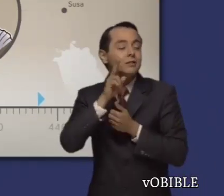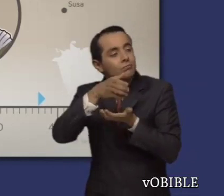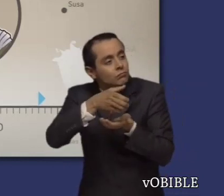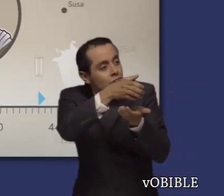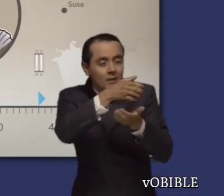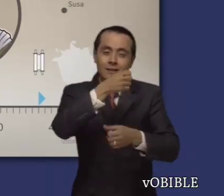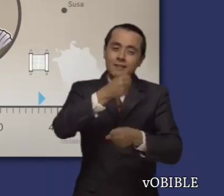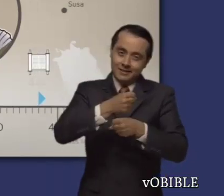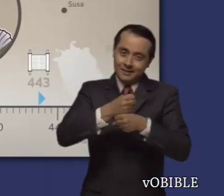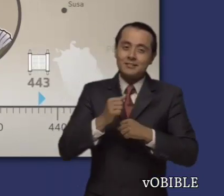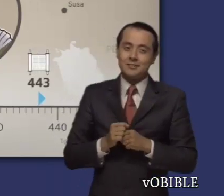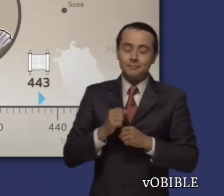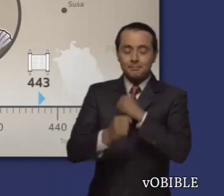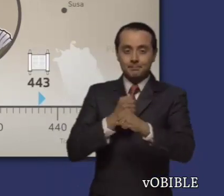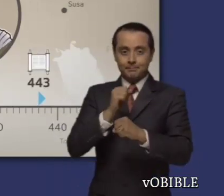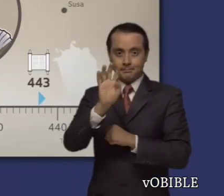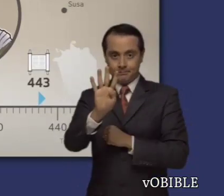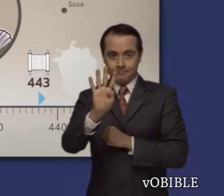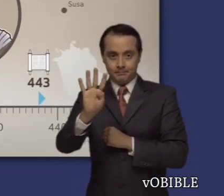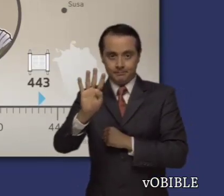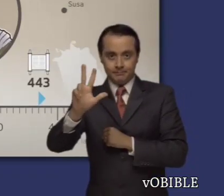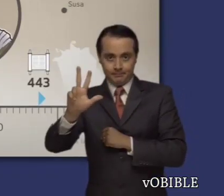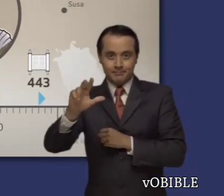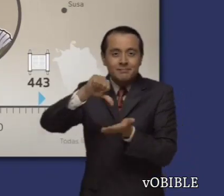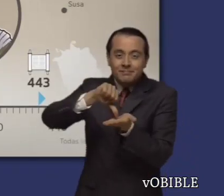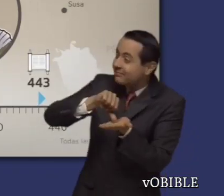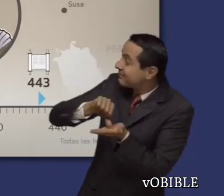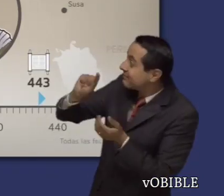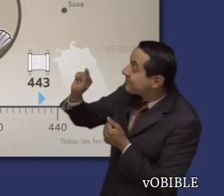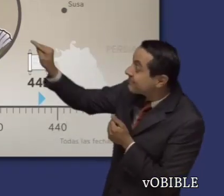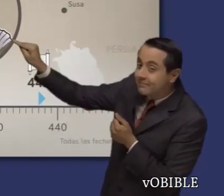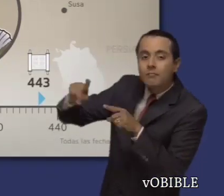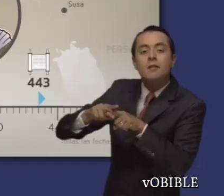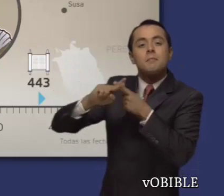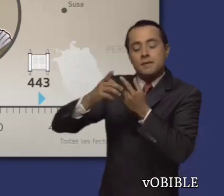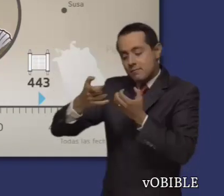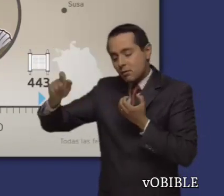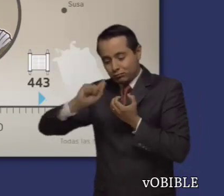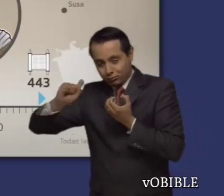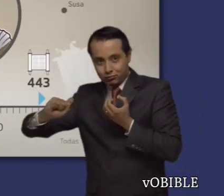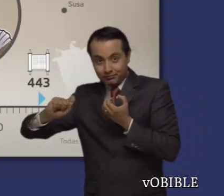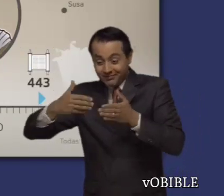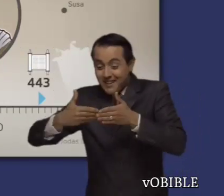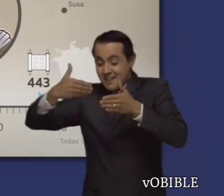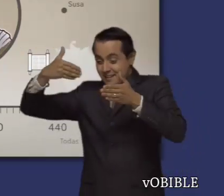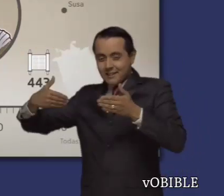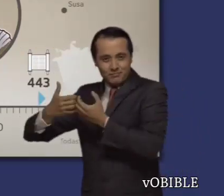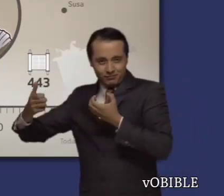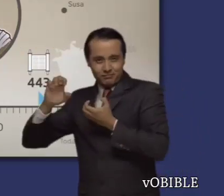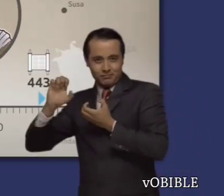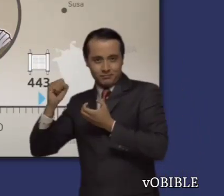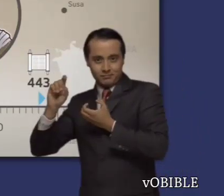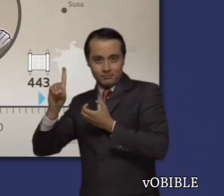Algún tiempo después del 443 a.n. escribió su libro en Jerusalén. El libro comienza narrando lo que